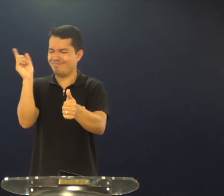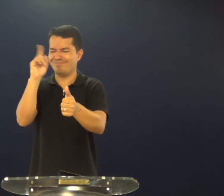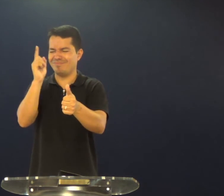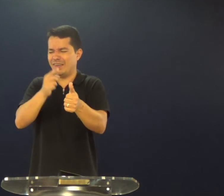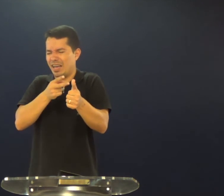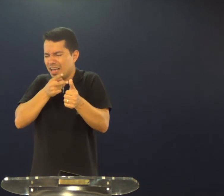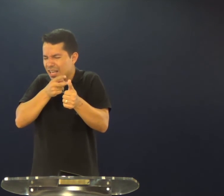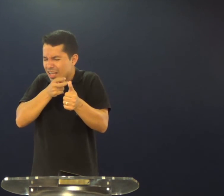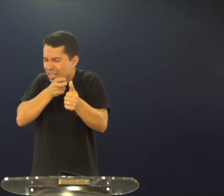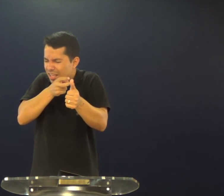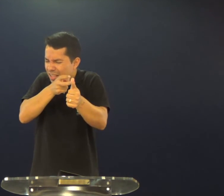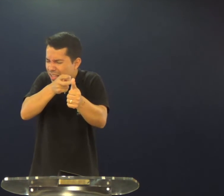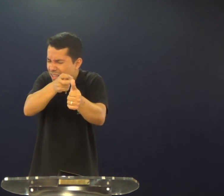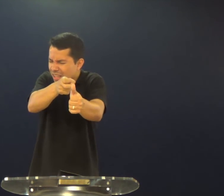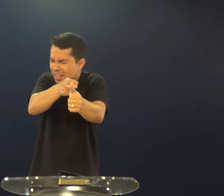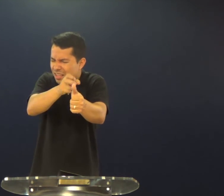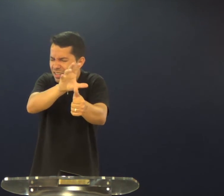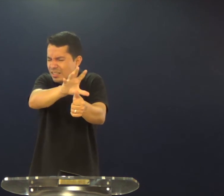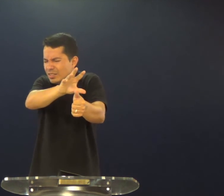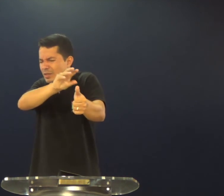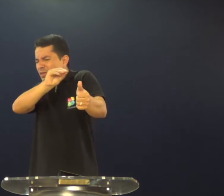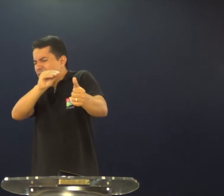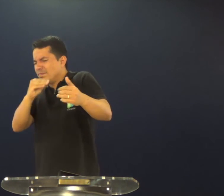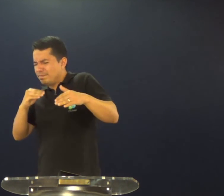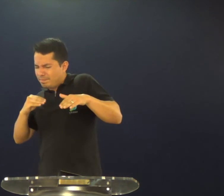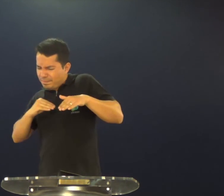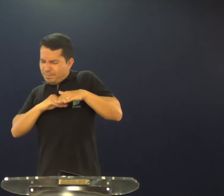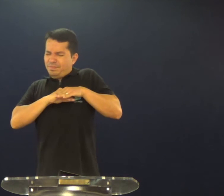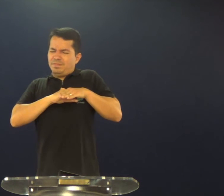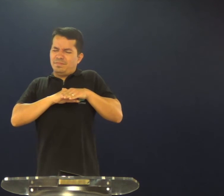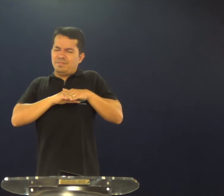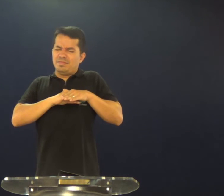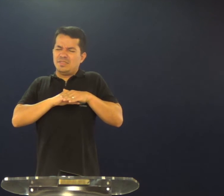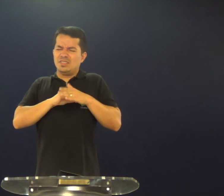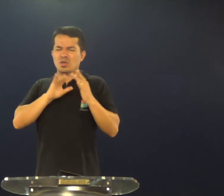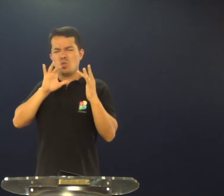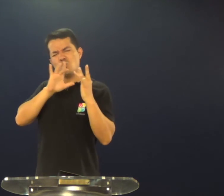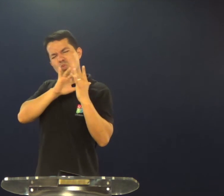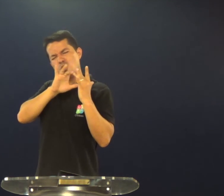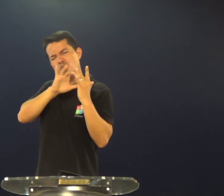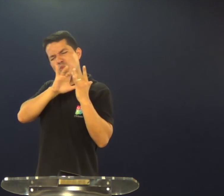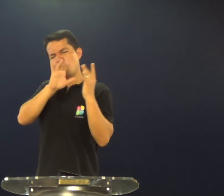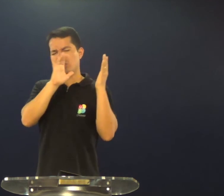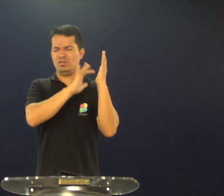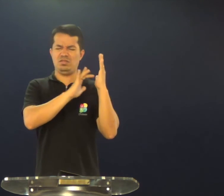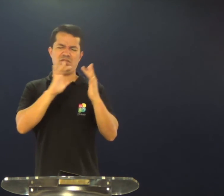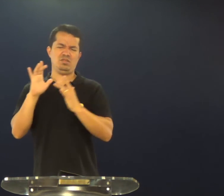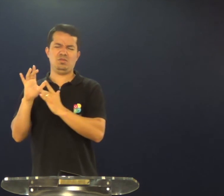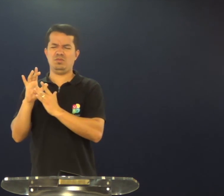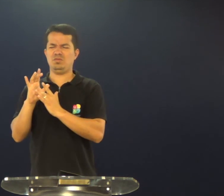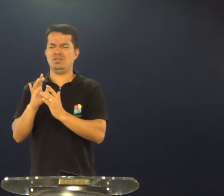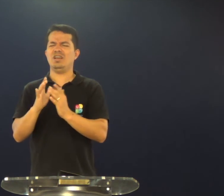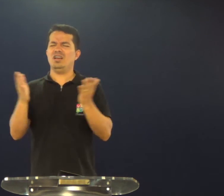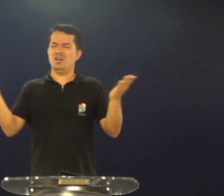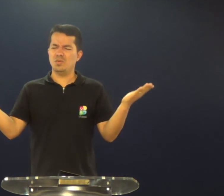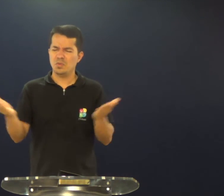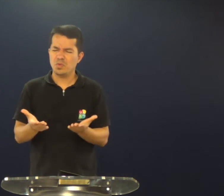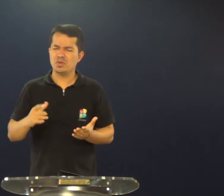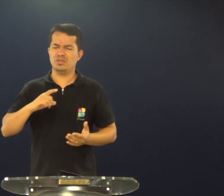pensamos que ser discípulo é só seguir, mas sabemos, agora entendemos que não é isso, que o discípulo copia, que